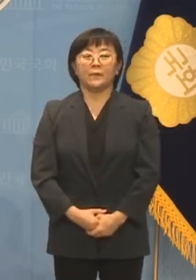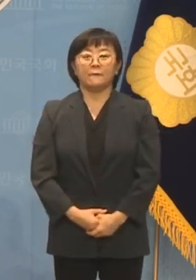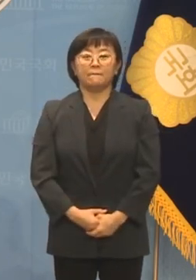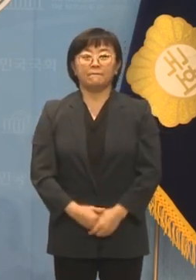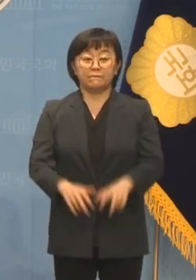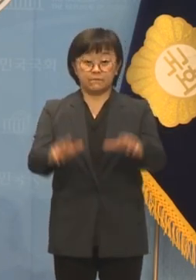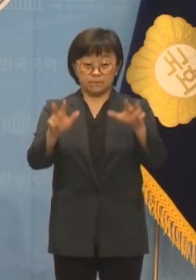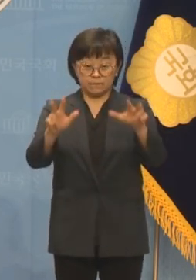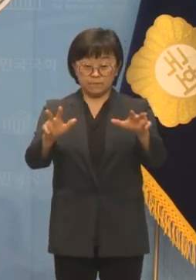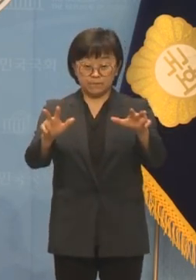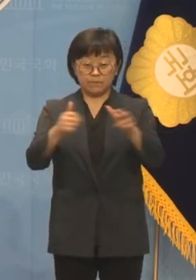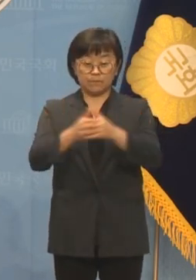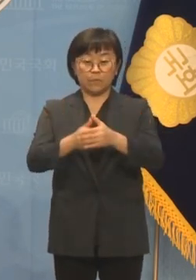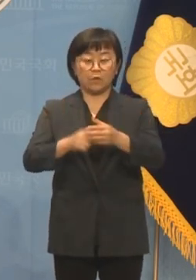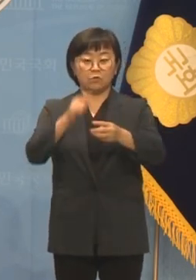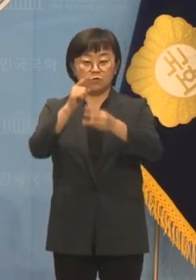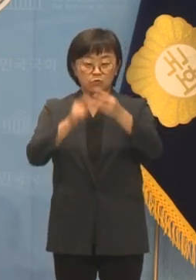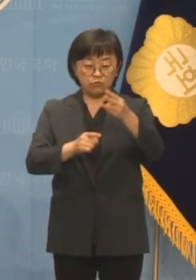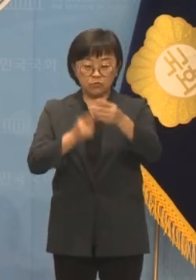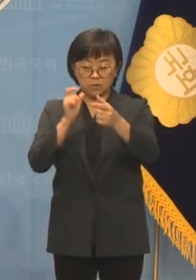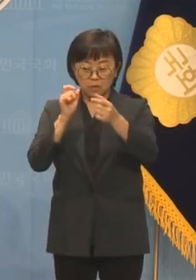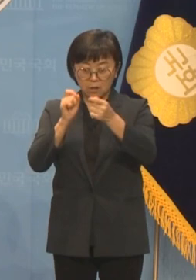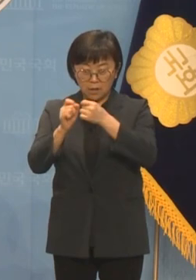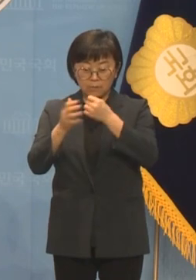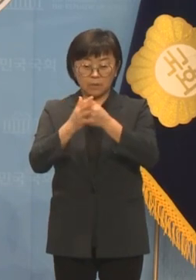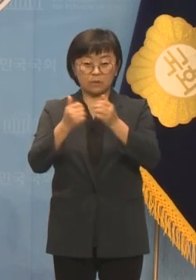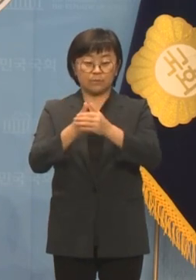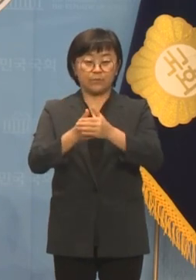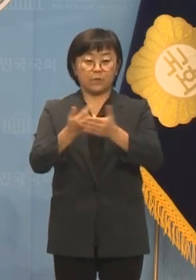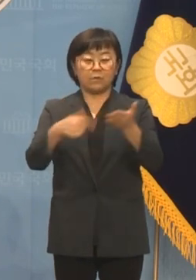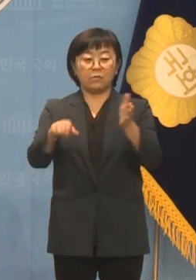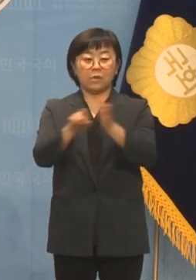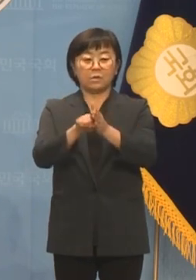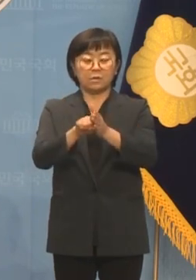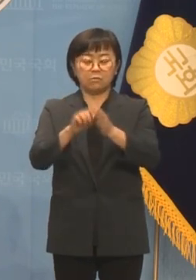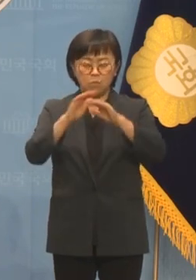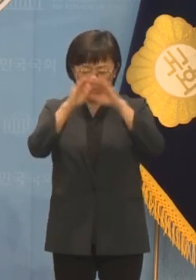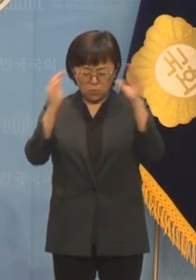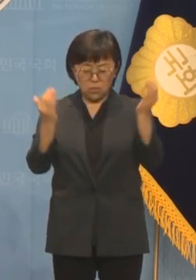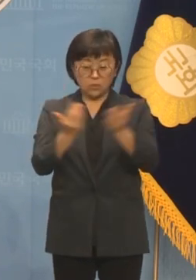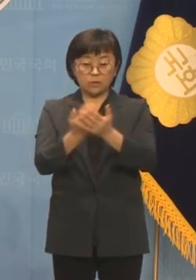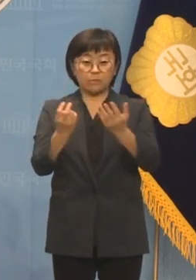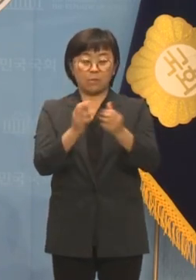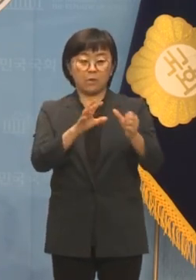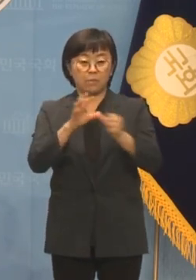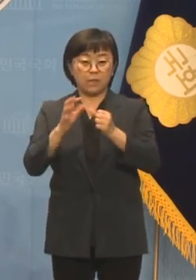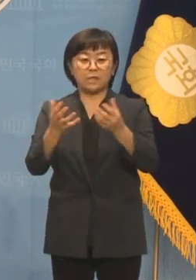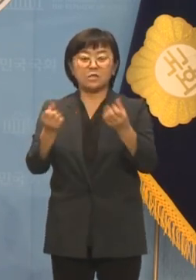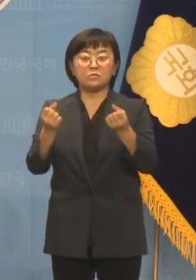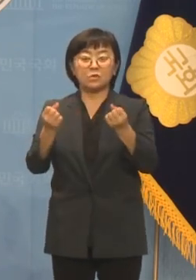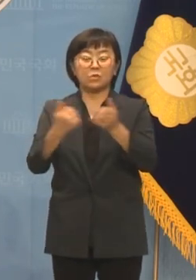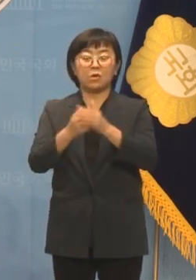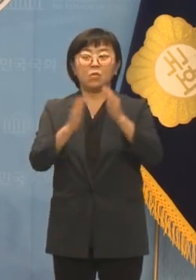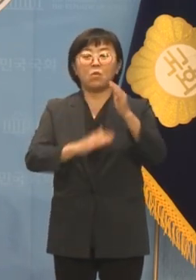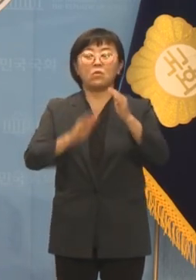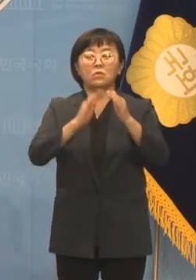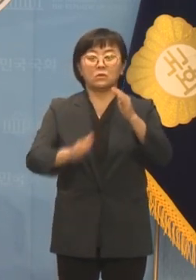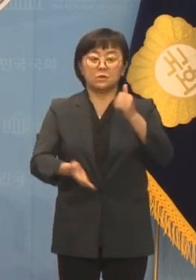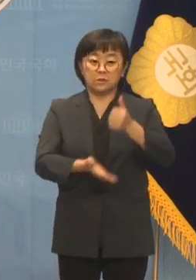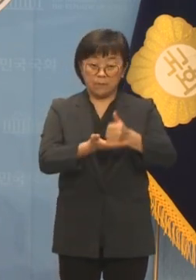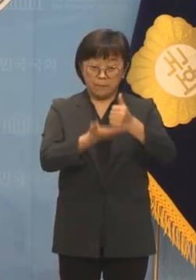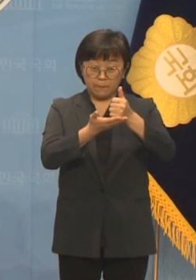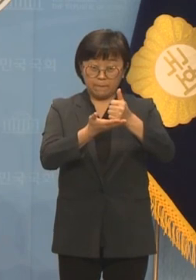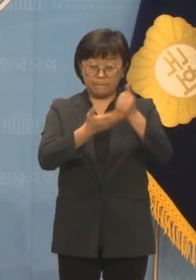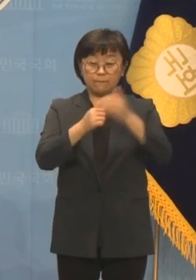지금도 용핵관, 검핵관을 내려꼽기 위해 온갖 방법을 동원해 떡주무르듯 공천을 장악하려는 당사자